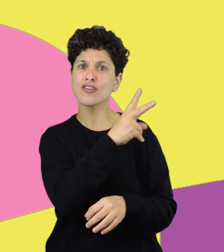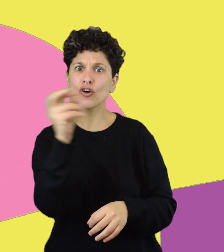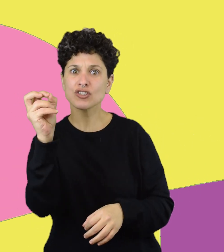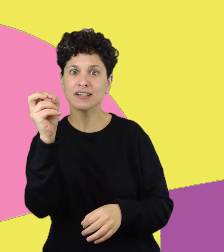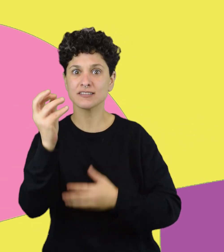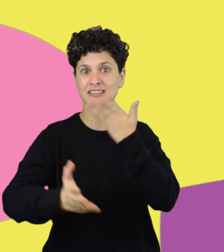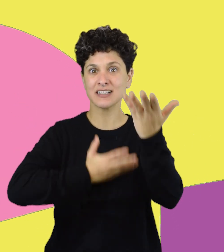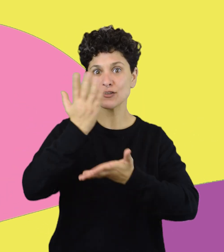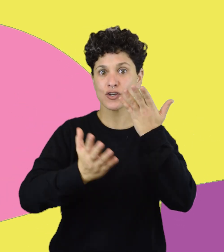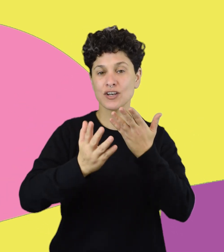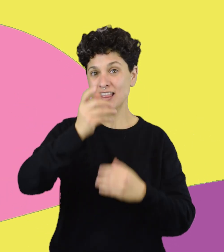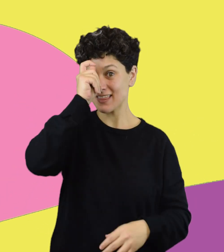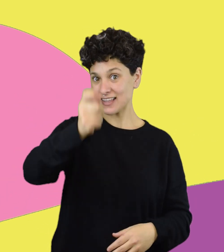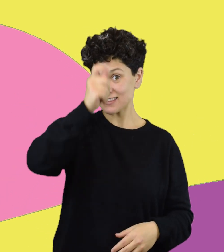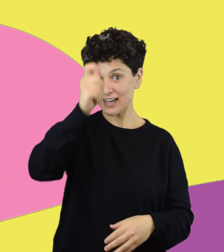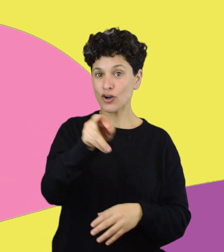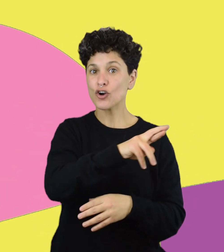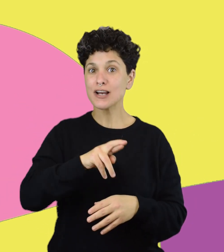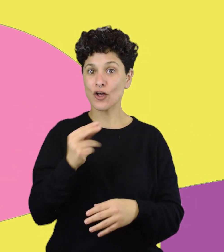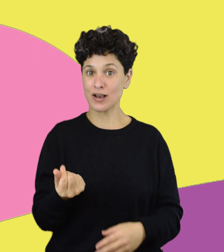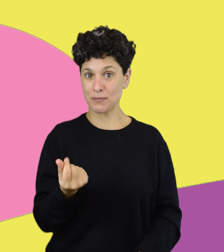Un uruguayo. ¿Sabes su nombre?